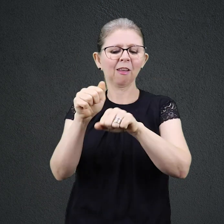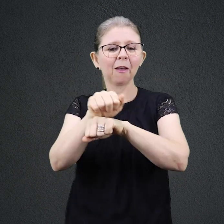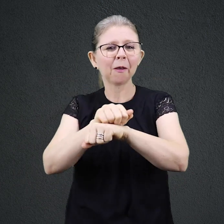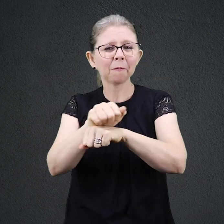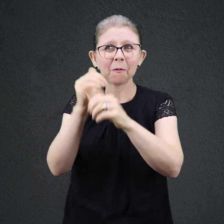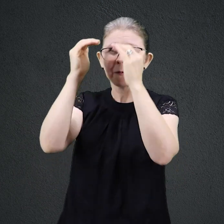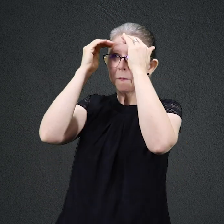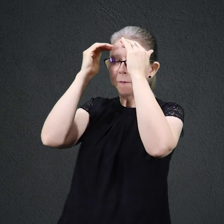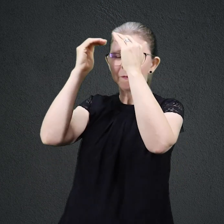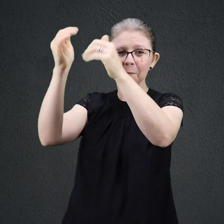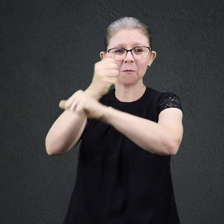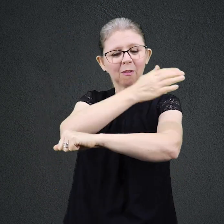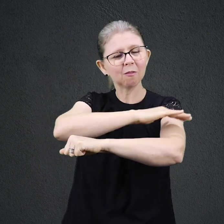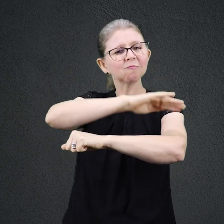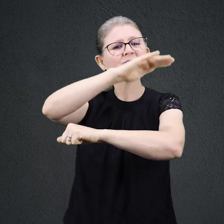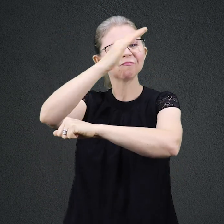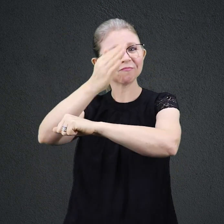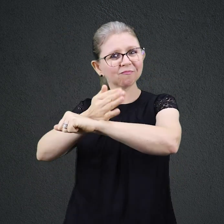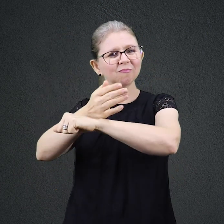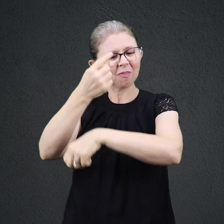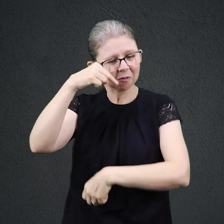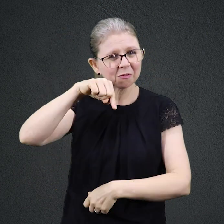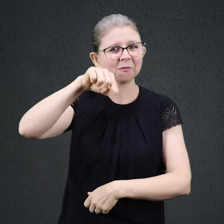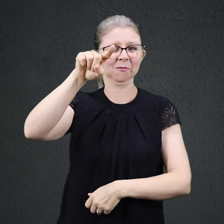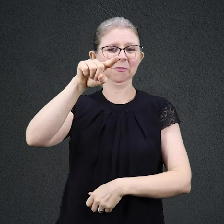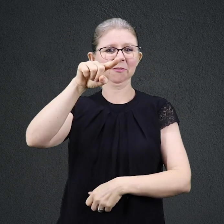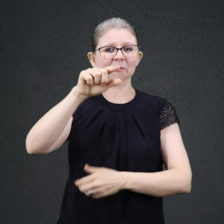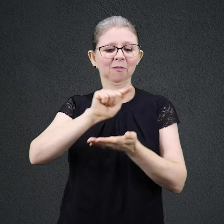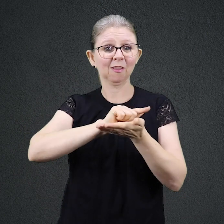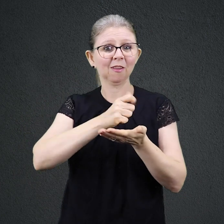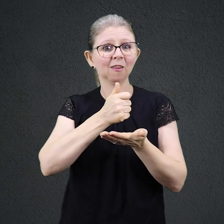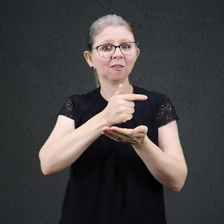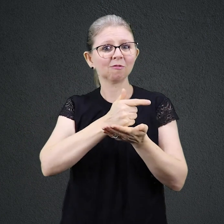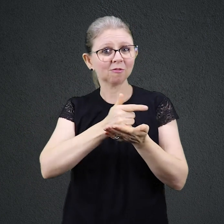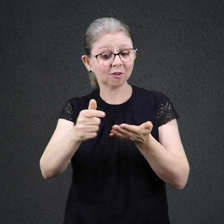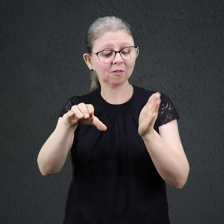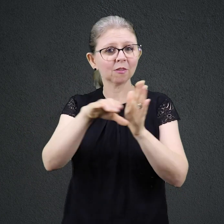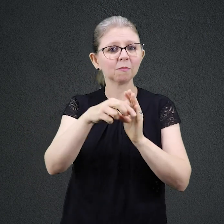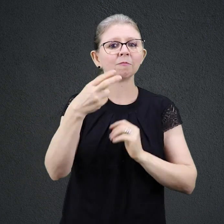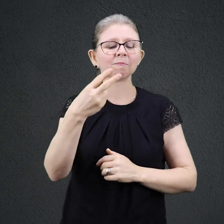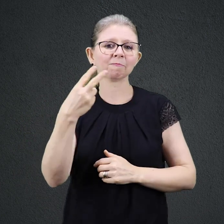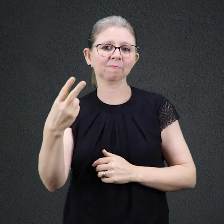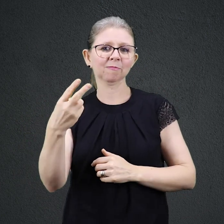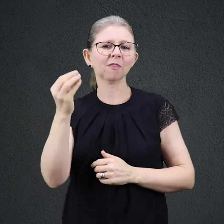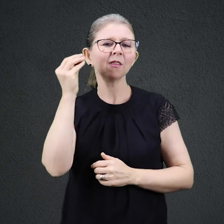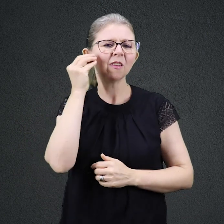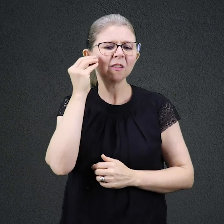que Deus lhe pedira, Gênesis 22, e teve a experiência fantástica de ver a provisão de Deus para que a